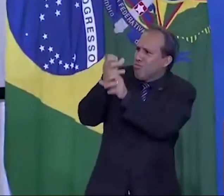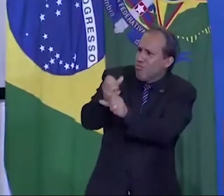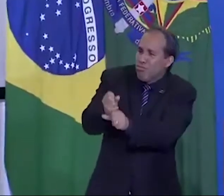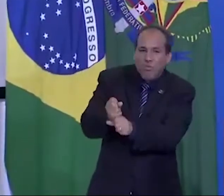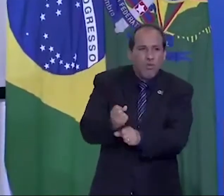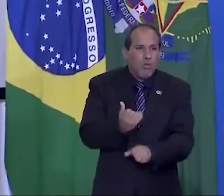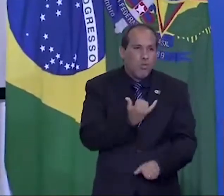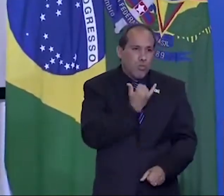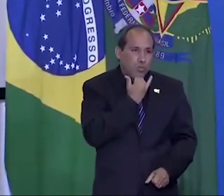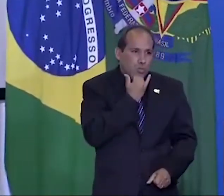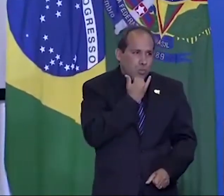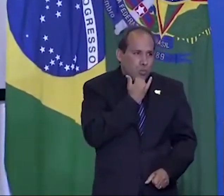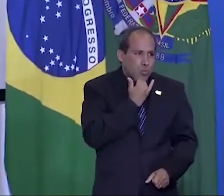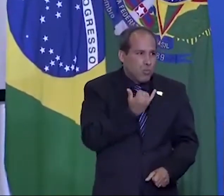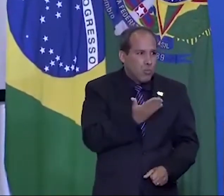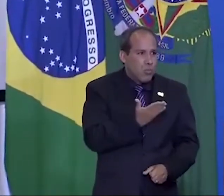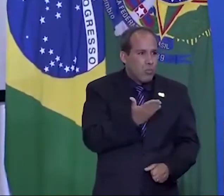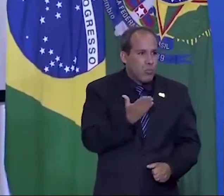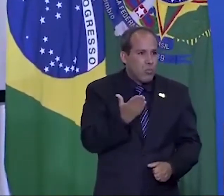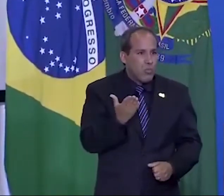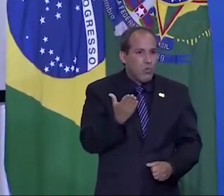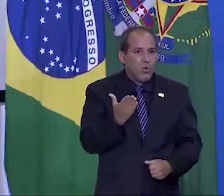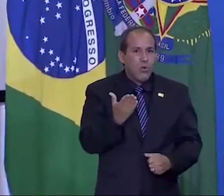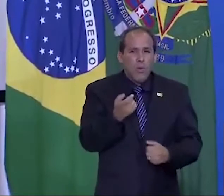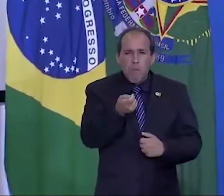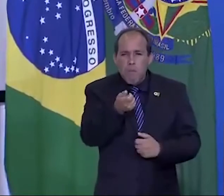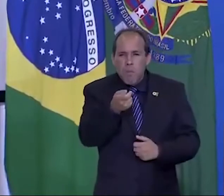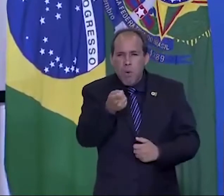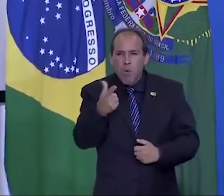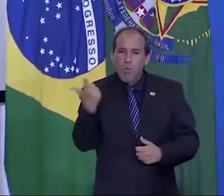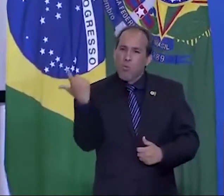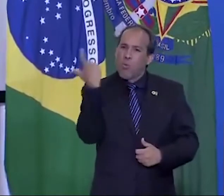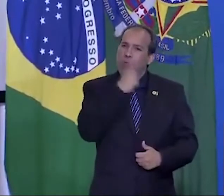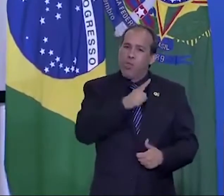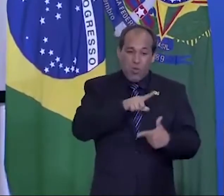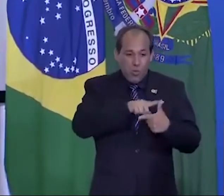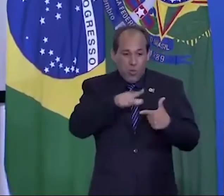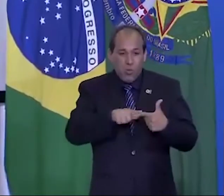desculpe-me, poucos têm uma segunda vida.